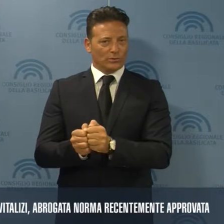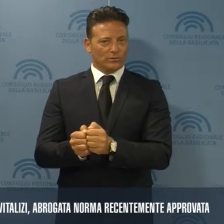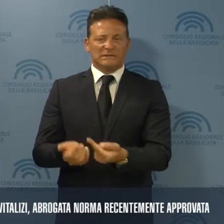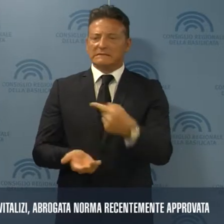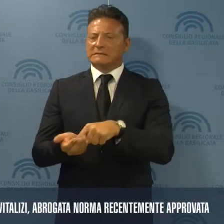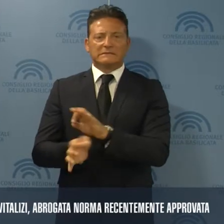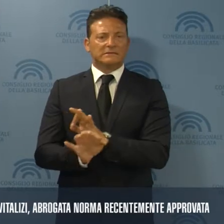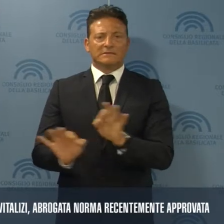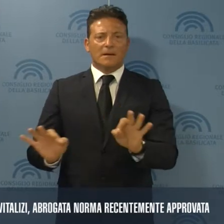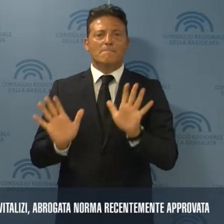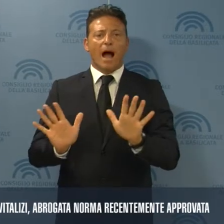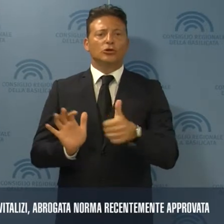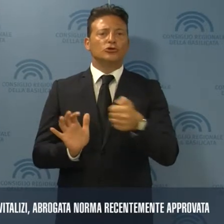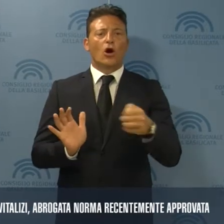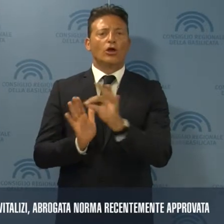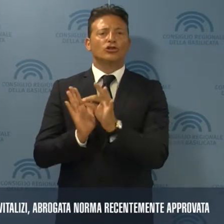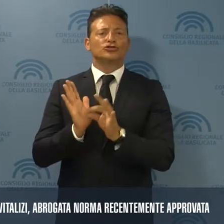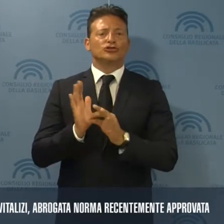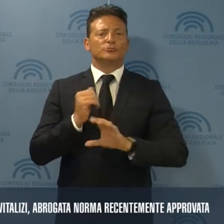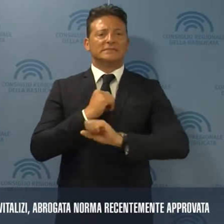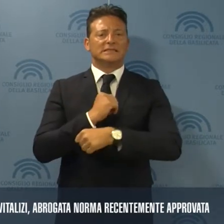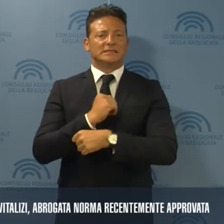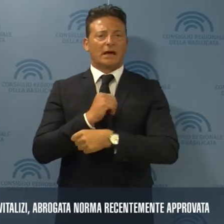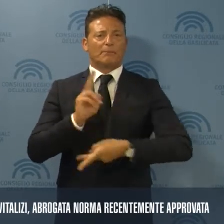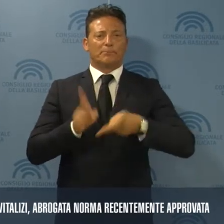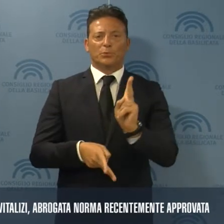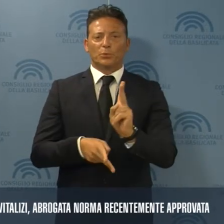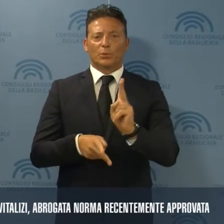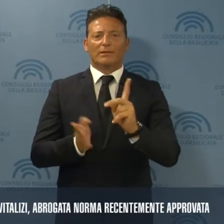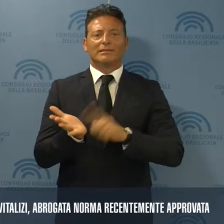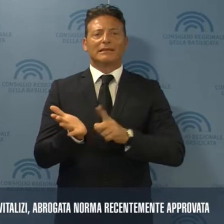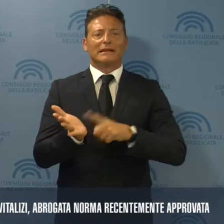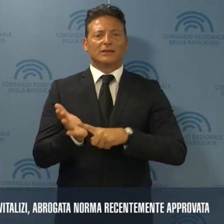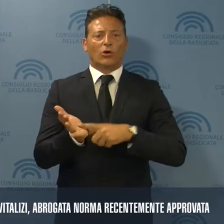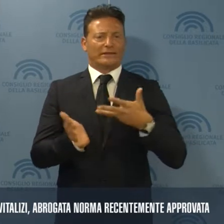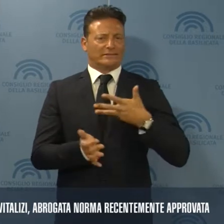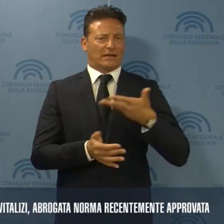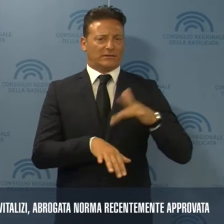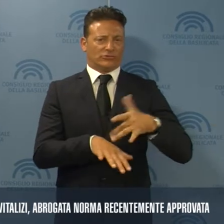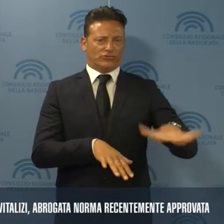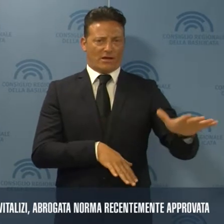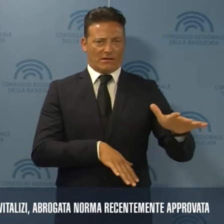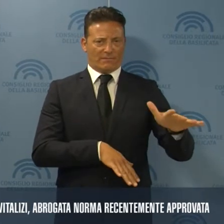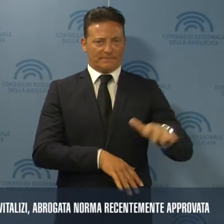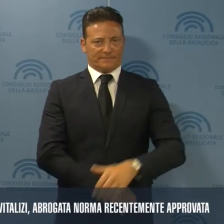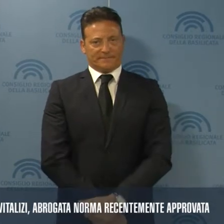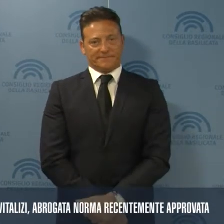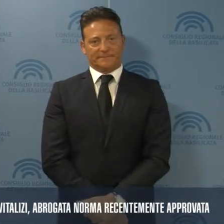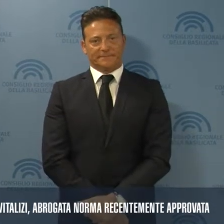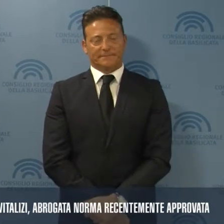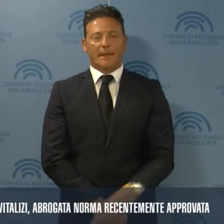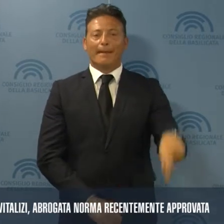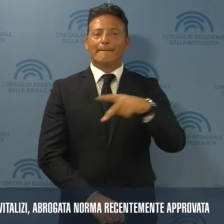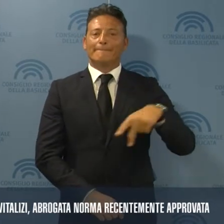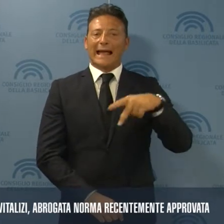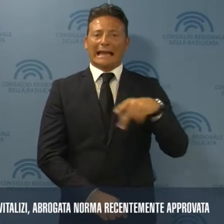ripristinava ma si disciplinava con maggior rigore un diritto esistente. Per